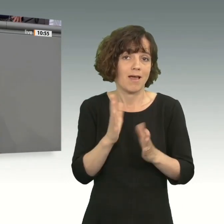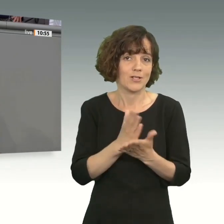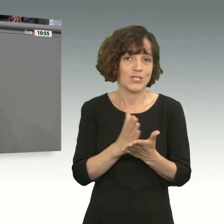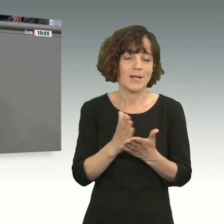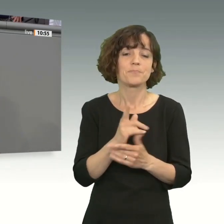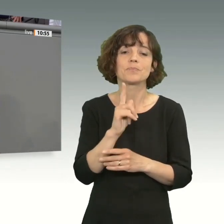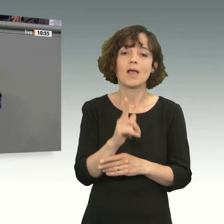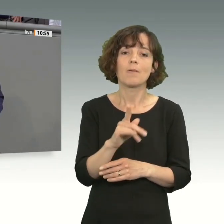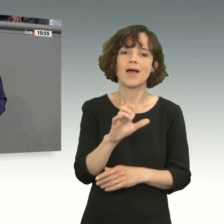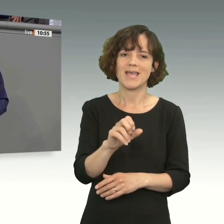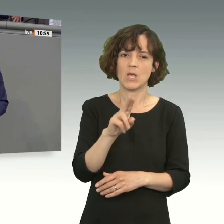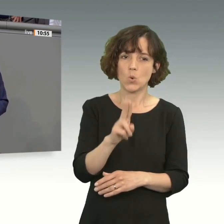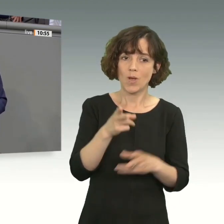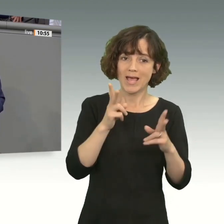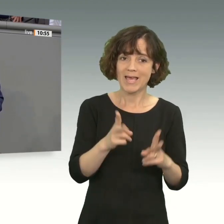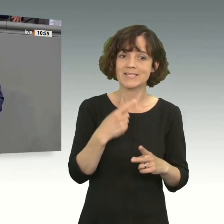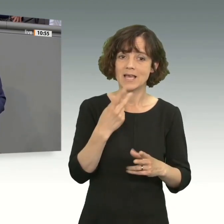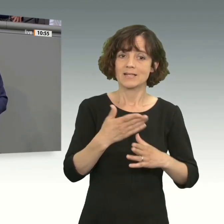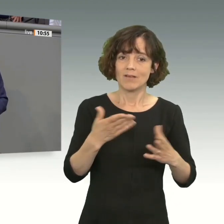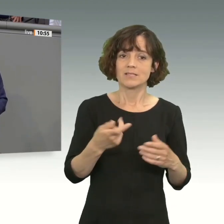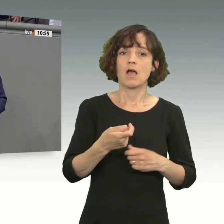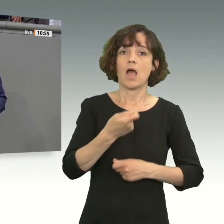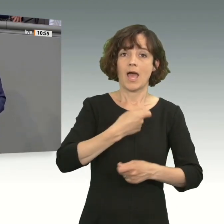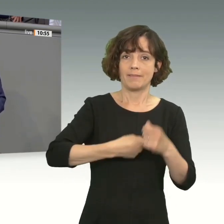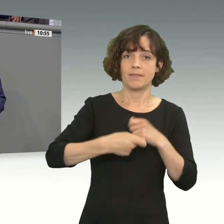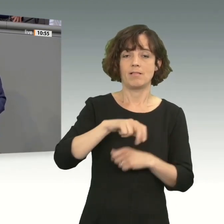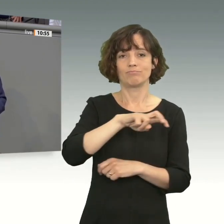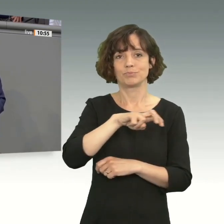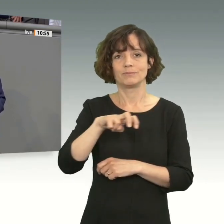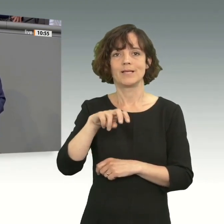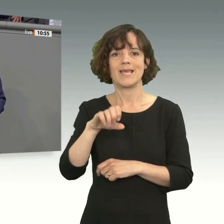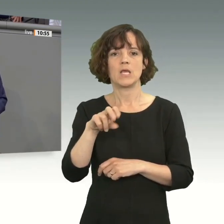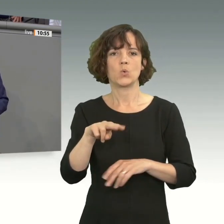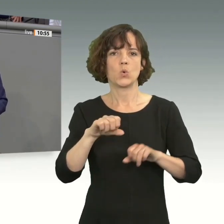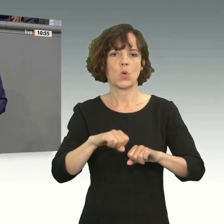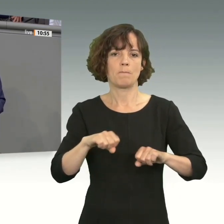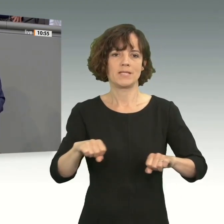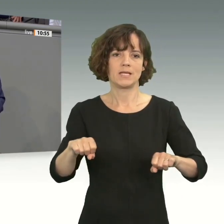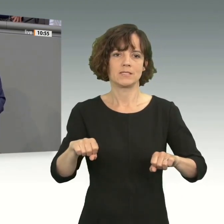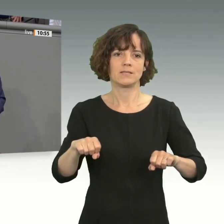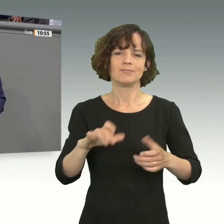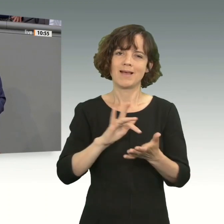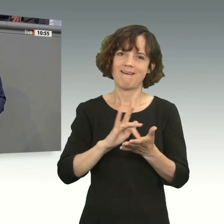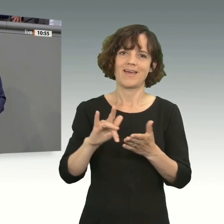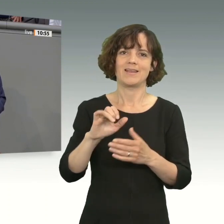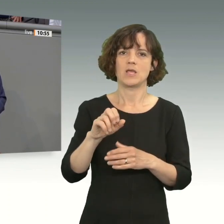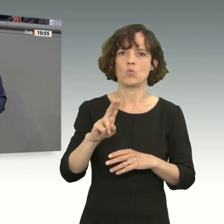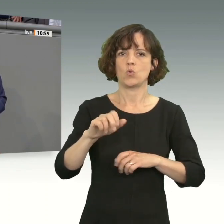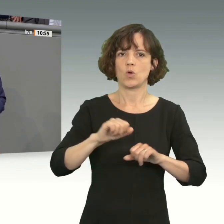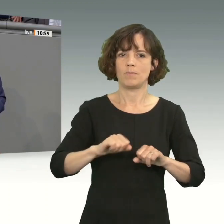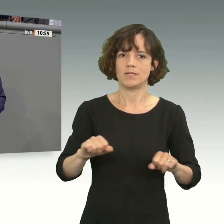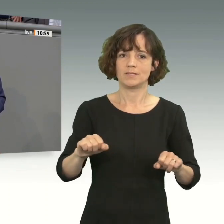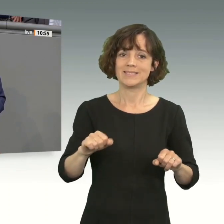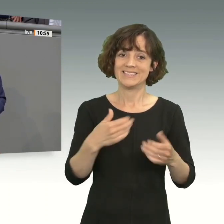Aber EU-Recht sagt, Handel ist EU-Kompetenz, reine EU-Kompetenz. Und darauf